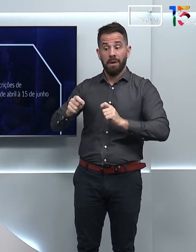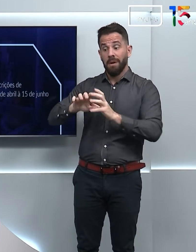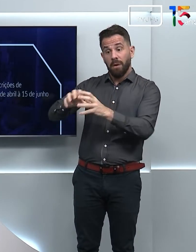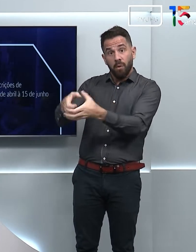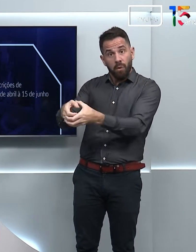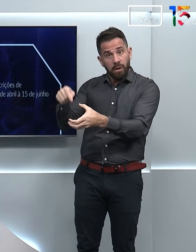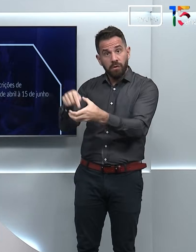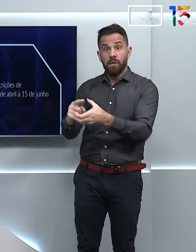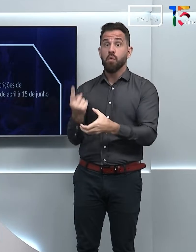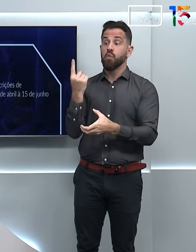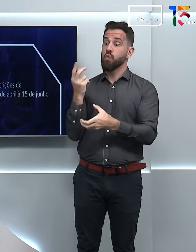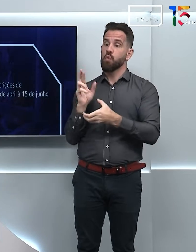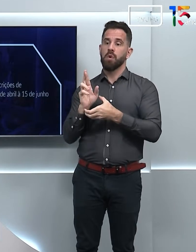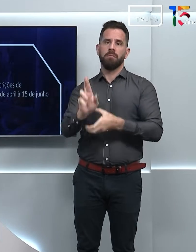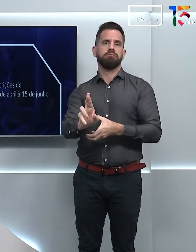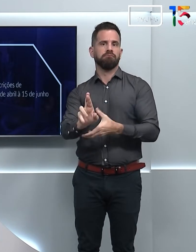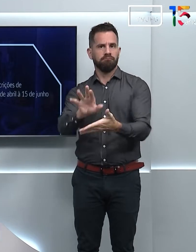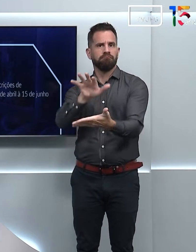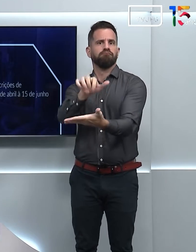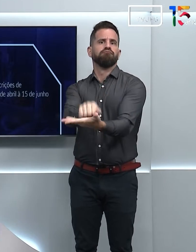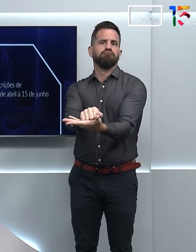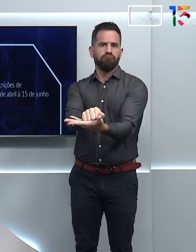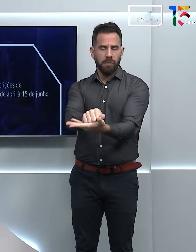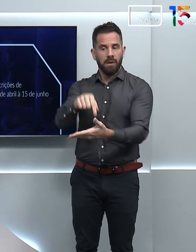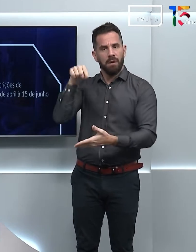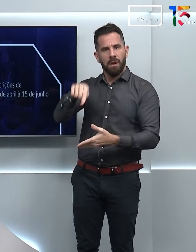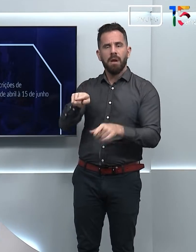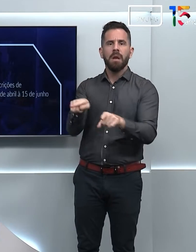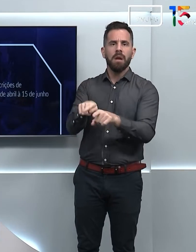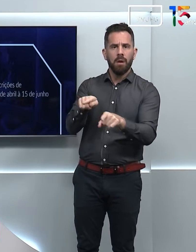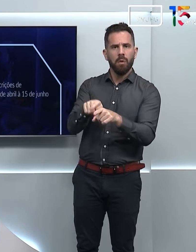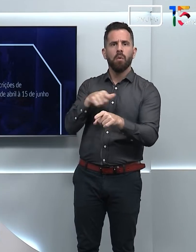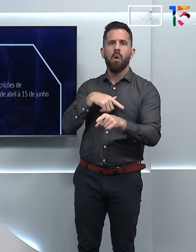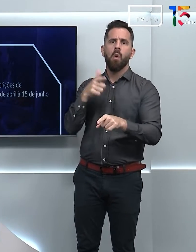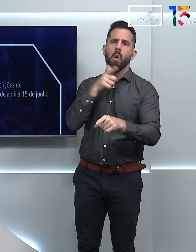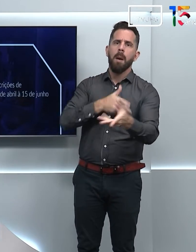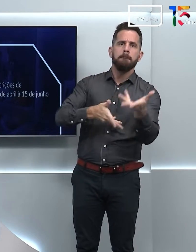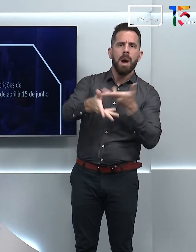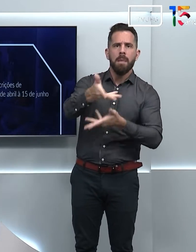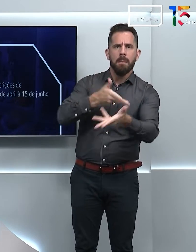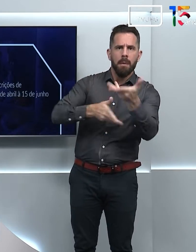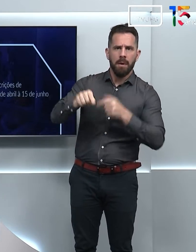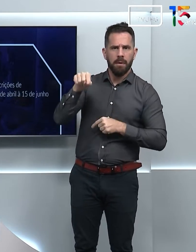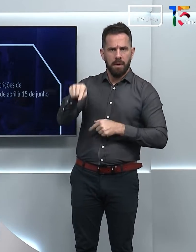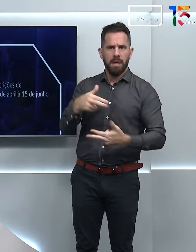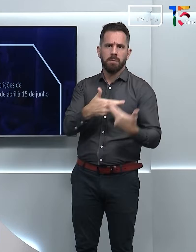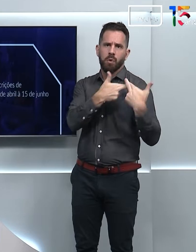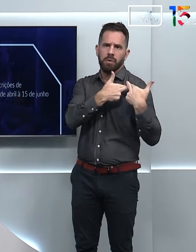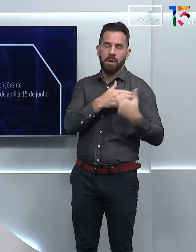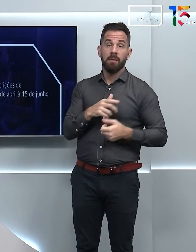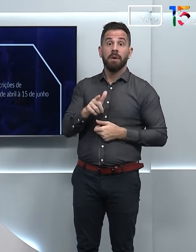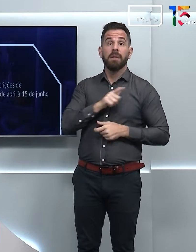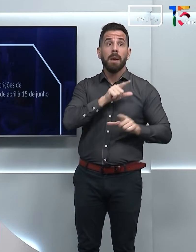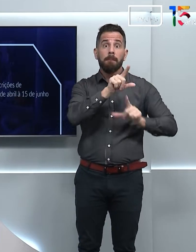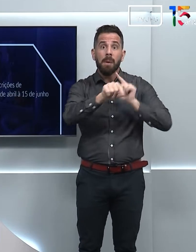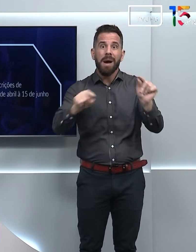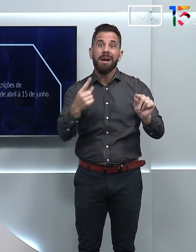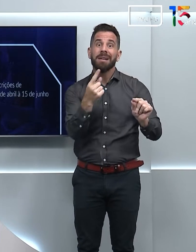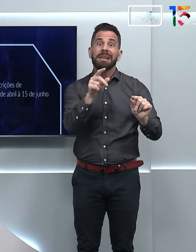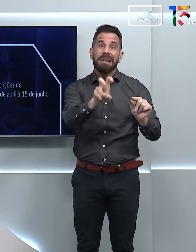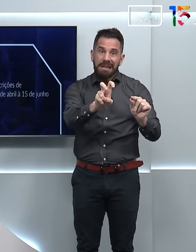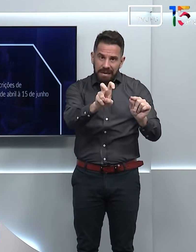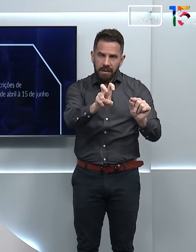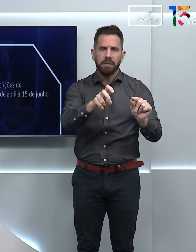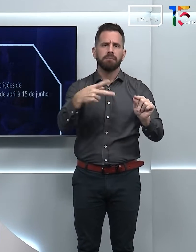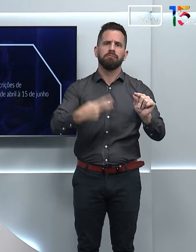feita apenas por um proponente, que vai responder pelo grupo. Serão selecionados 15 fotógrafos locais, residentes no